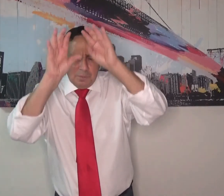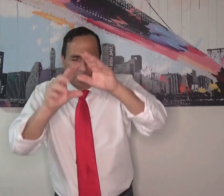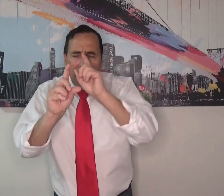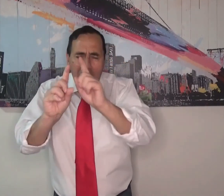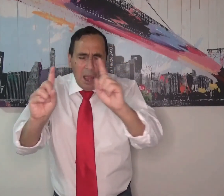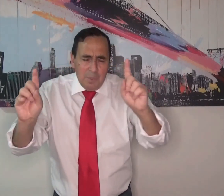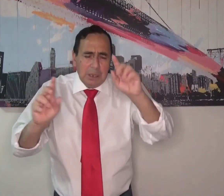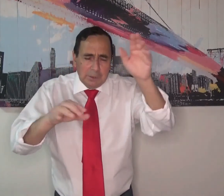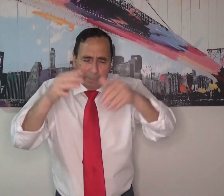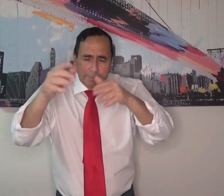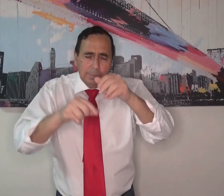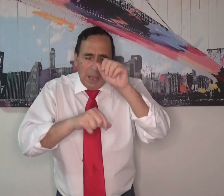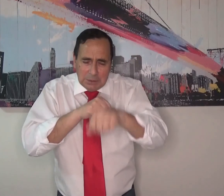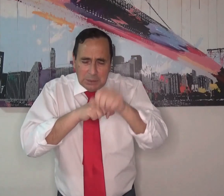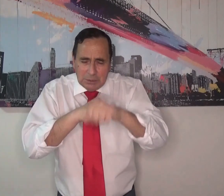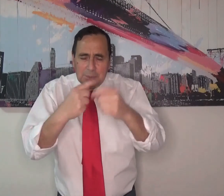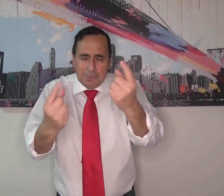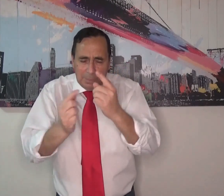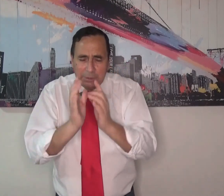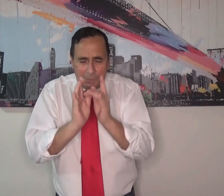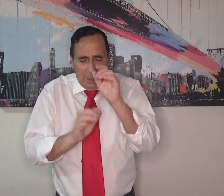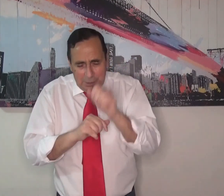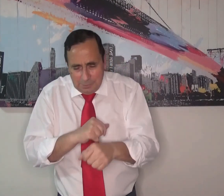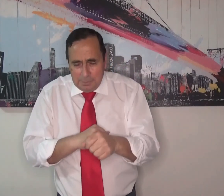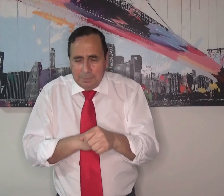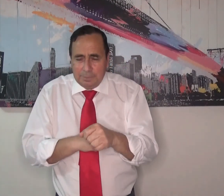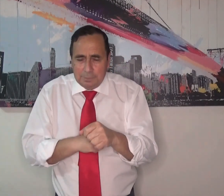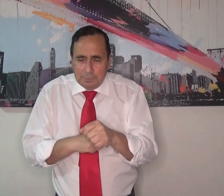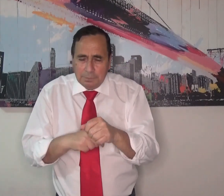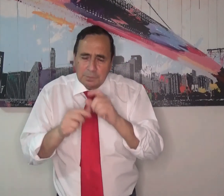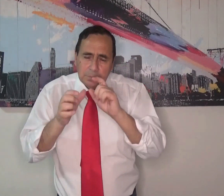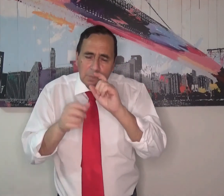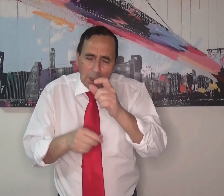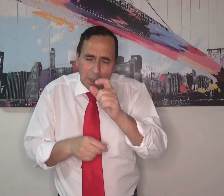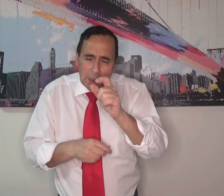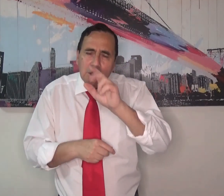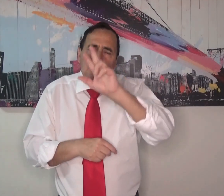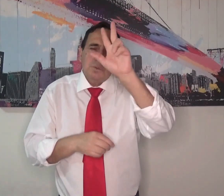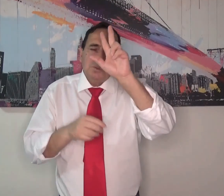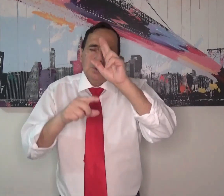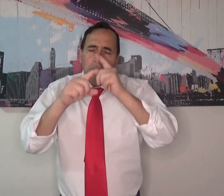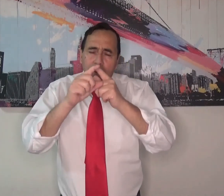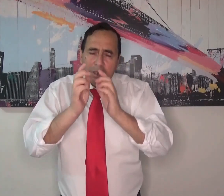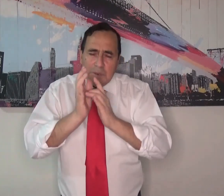tengas misericordia de nosotros y que bendigas a cada uno de nosotros. Acéptanos como somos.